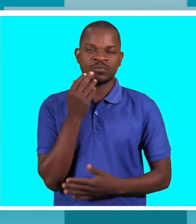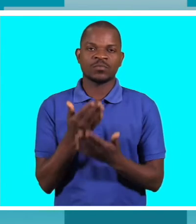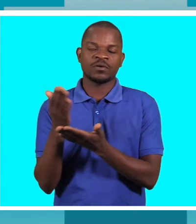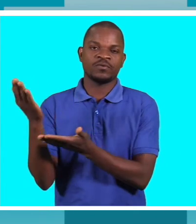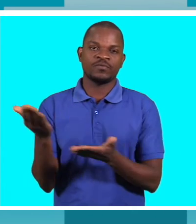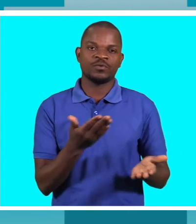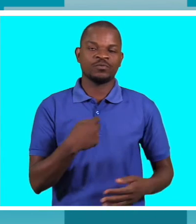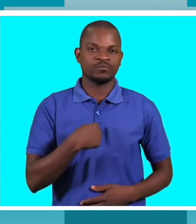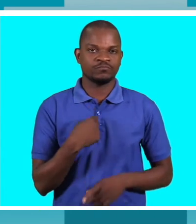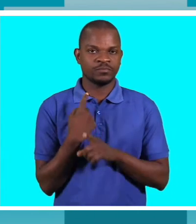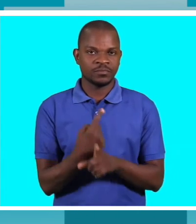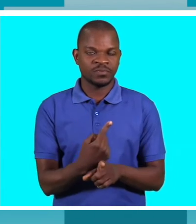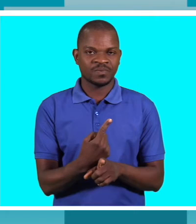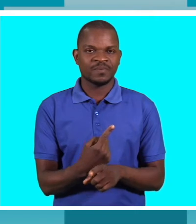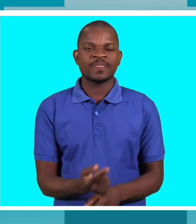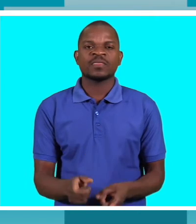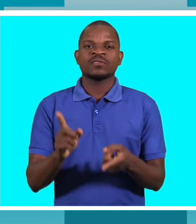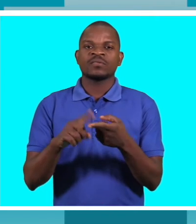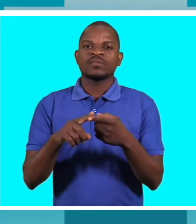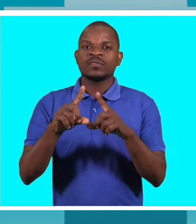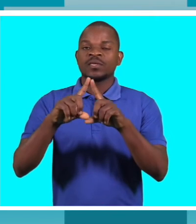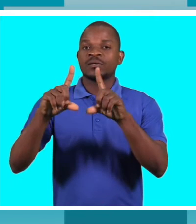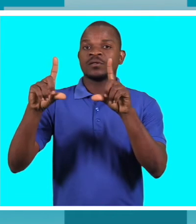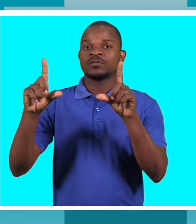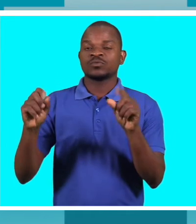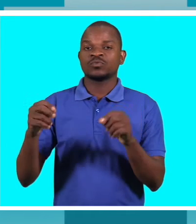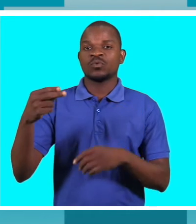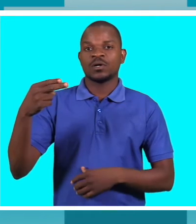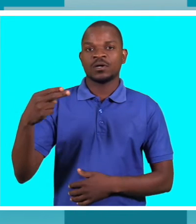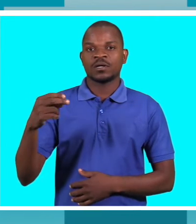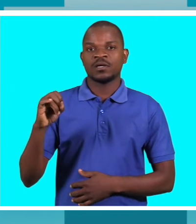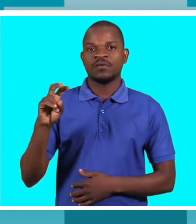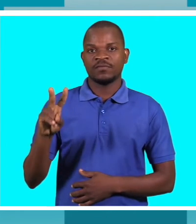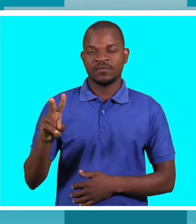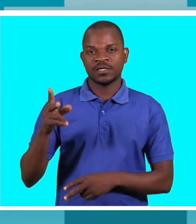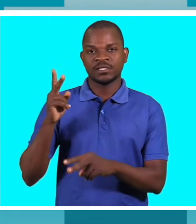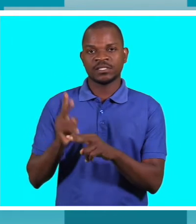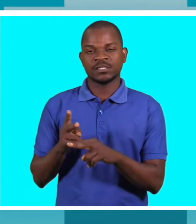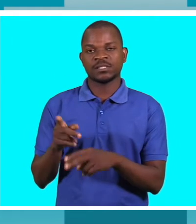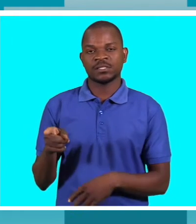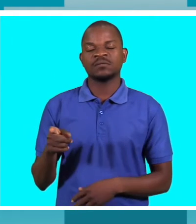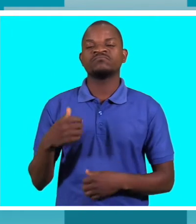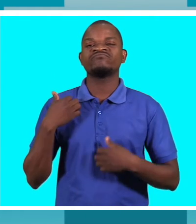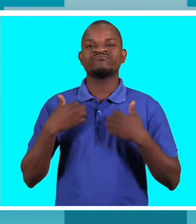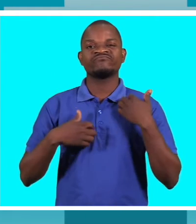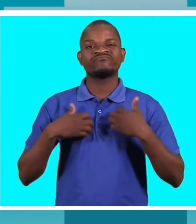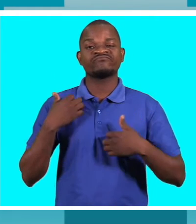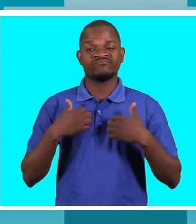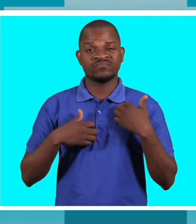Dizer que em relação à questão do HIV-Sida é uma preocupação muito